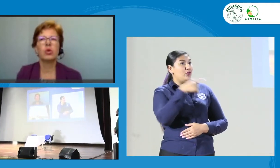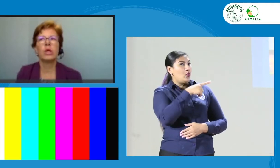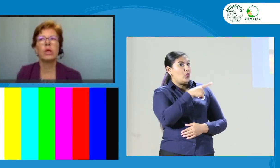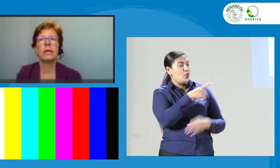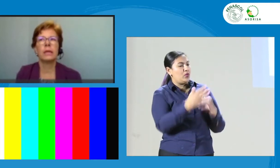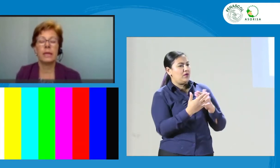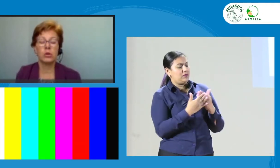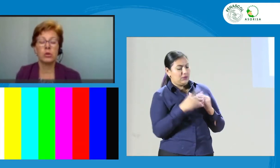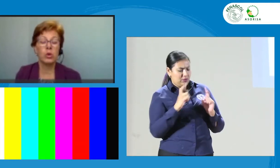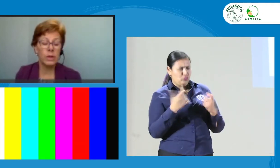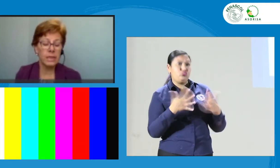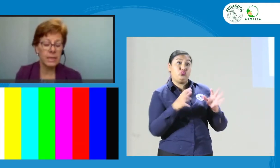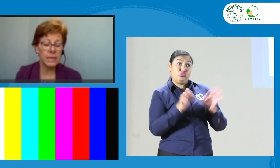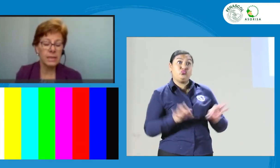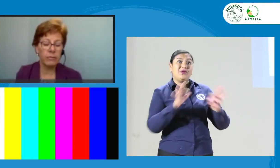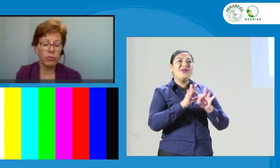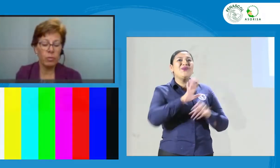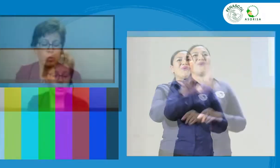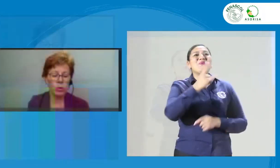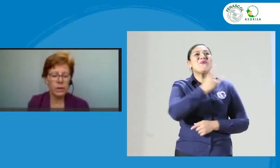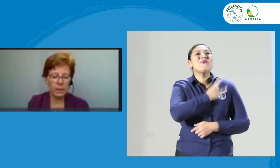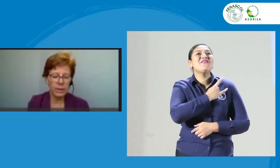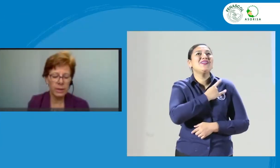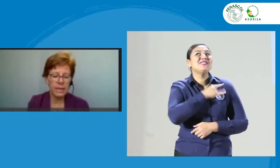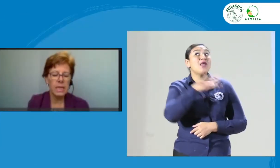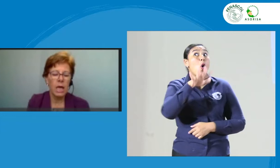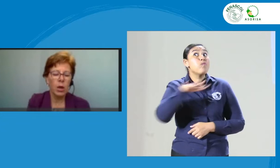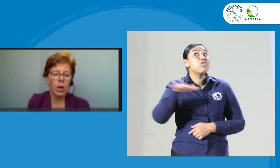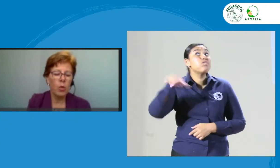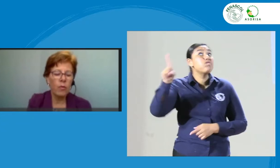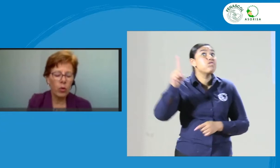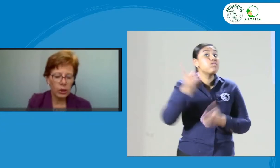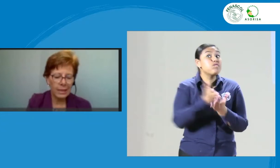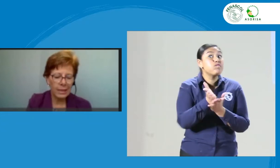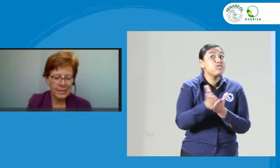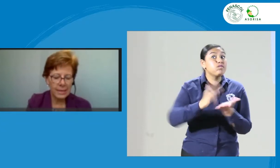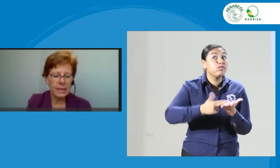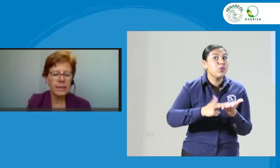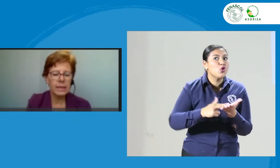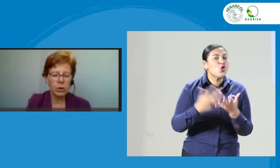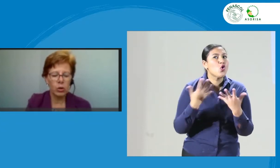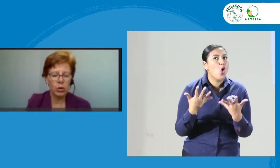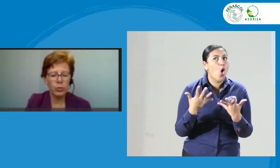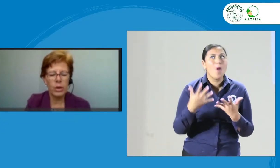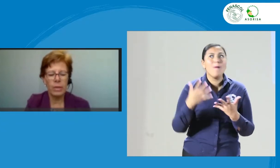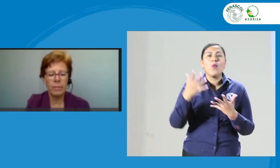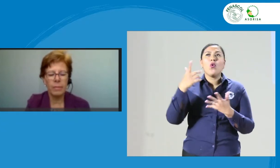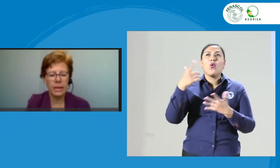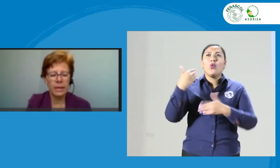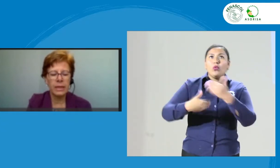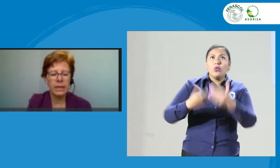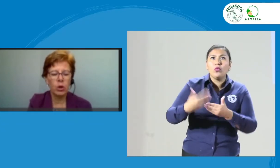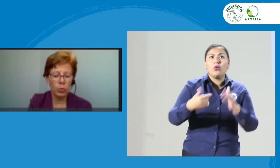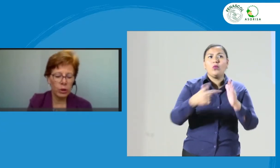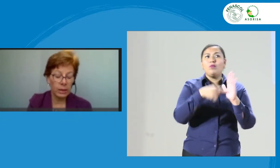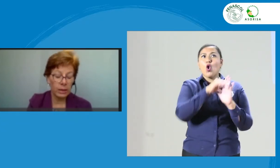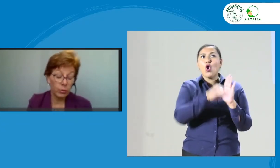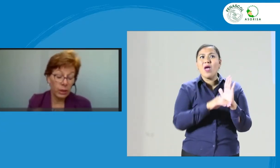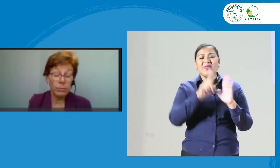términos de las universidades que estén formando intérpretes, cómo fortalecer dentro del programa la parte ética y cómo tener, por